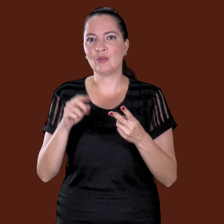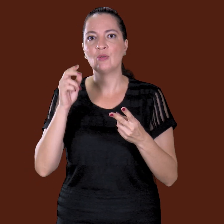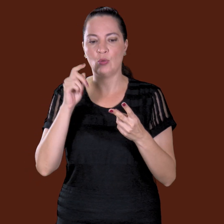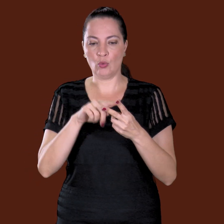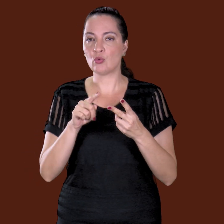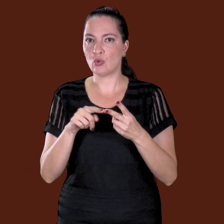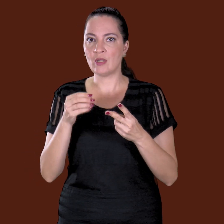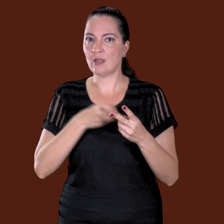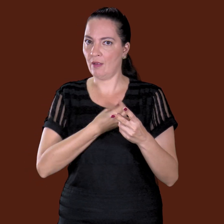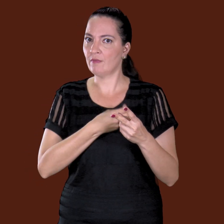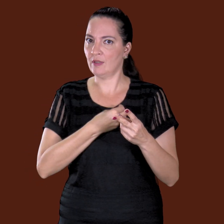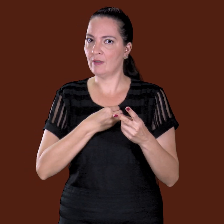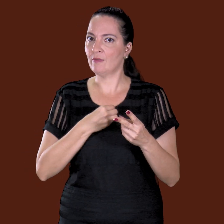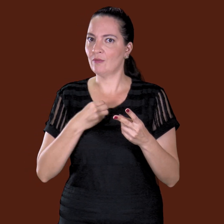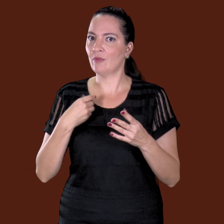vivos. a festa.